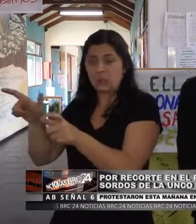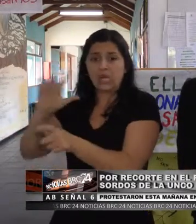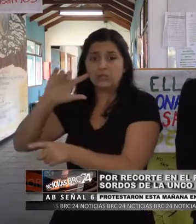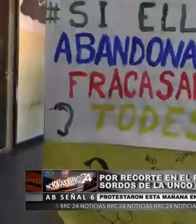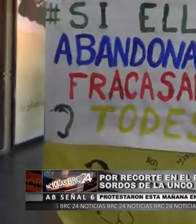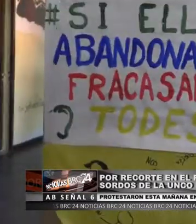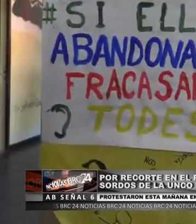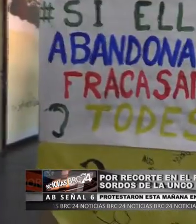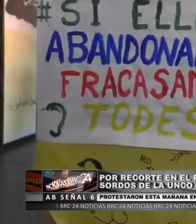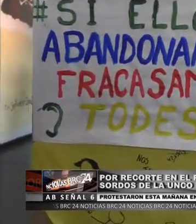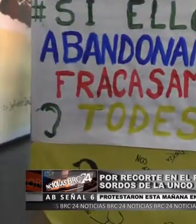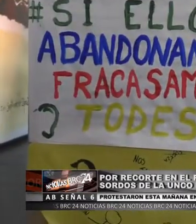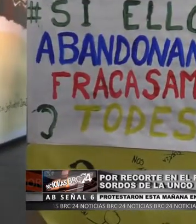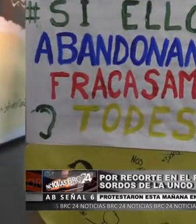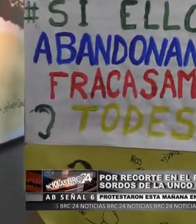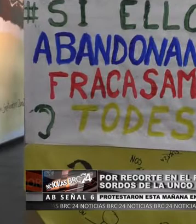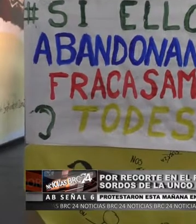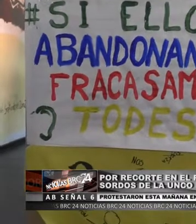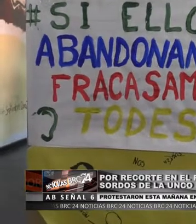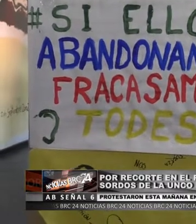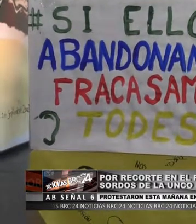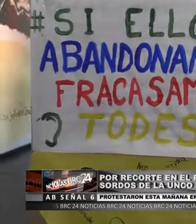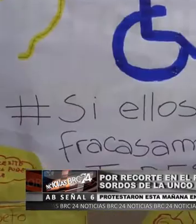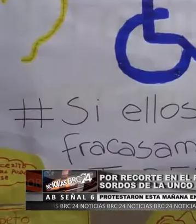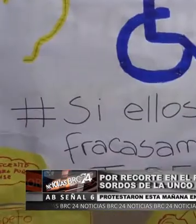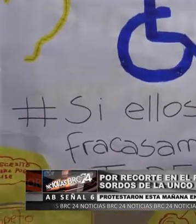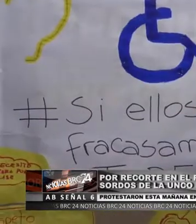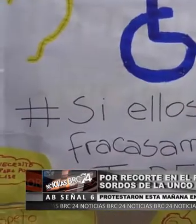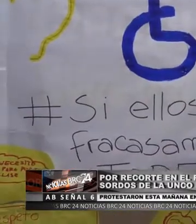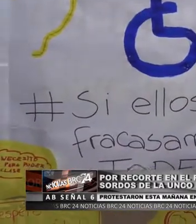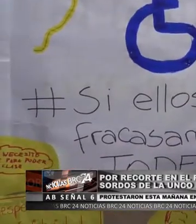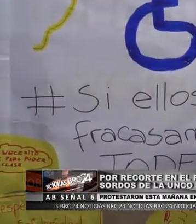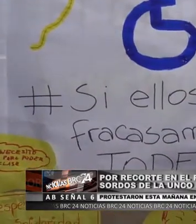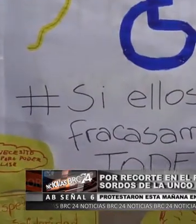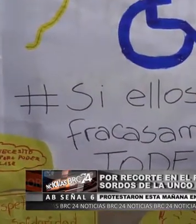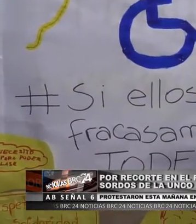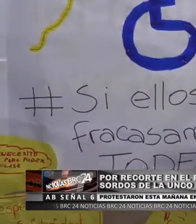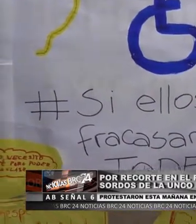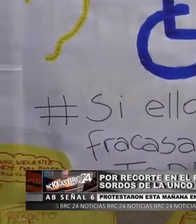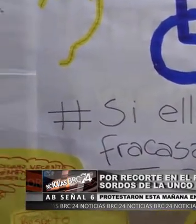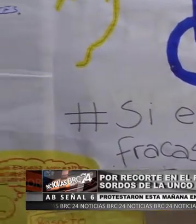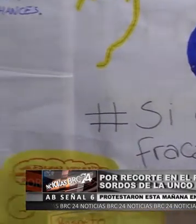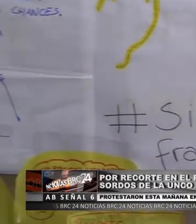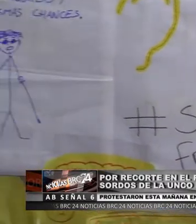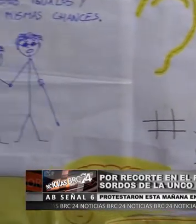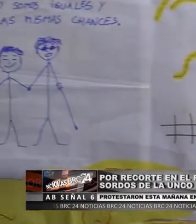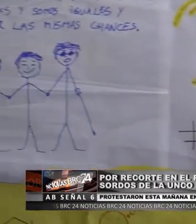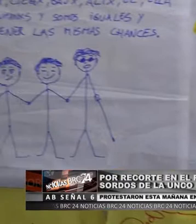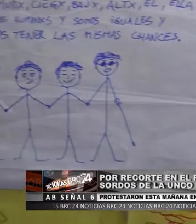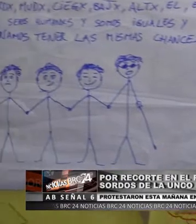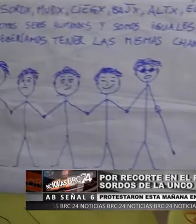eso, es un fracaso de todos si eso sucede, ¿no? Así que la lucha es para evitar esa situación. Estuvo la murgoda de Crearte recién,